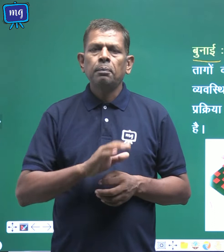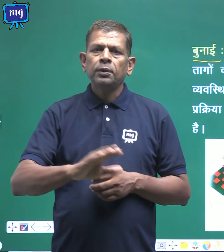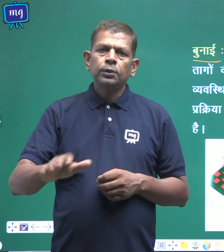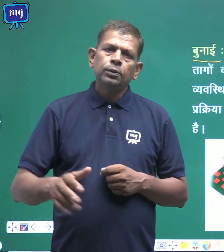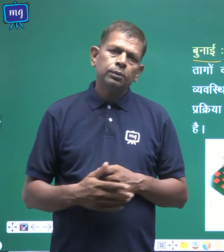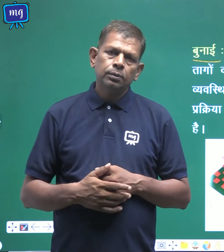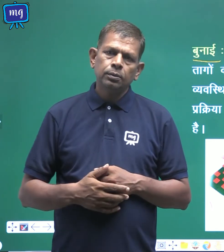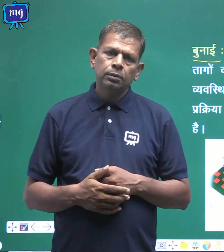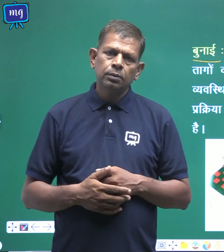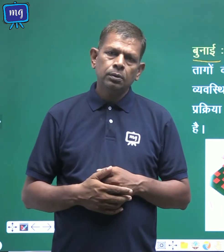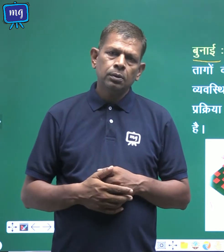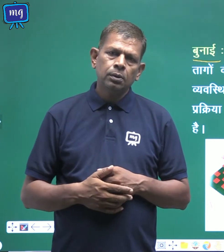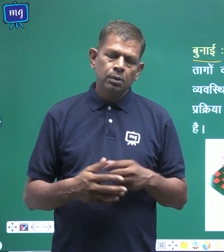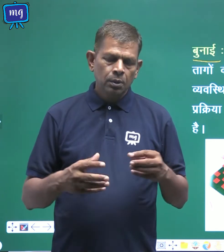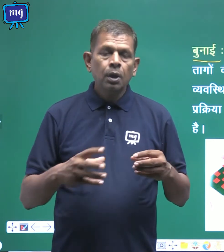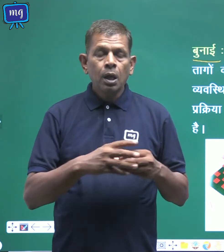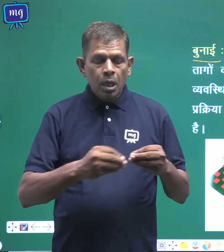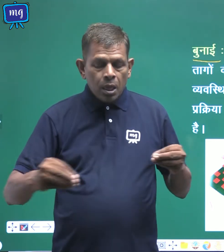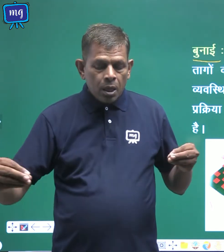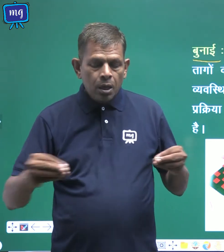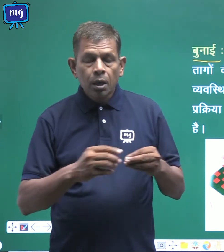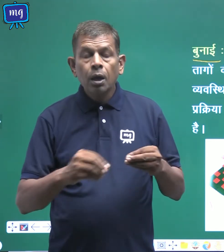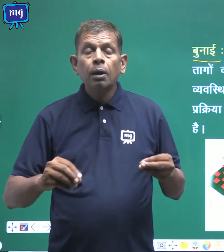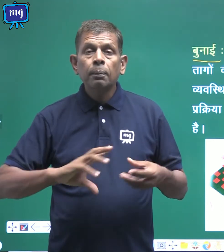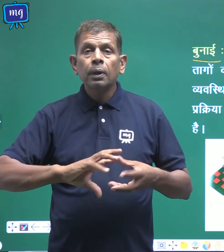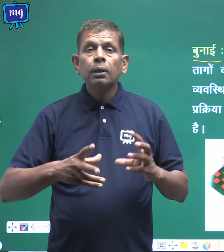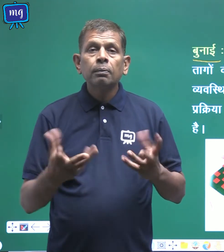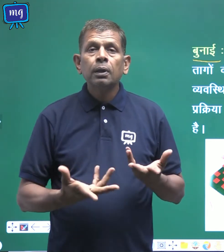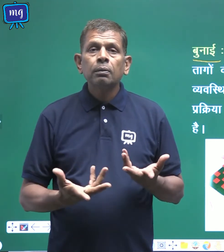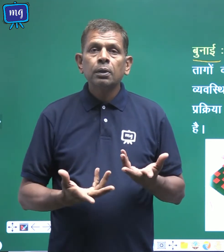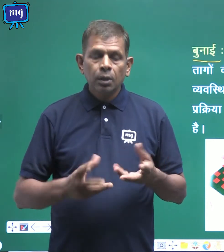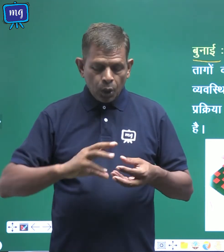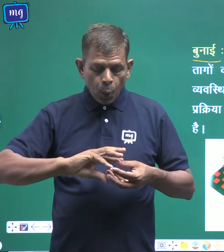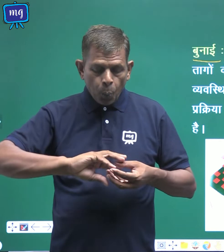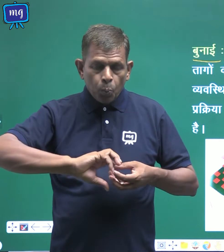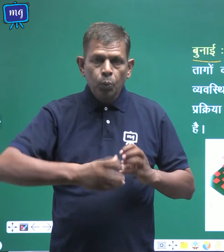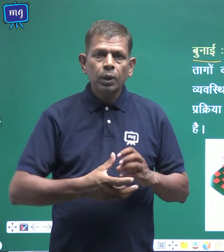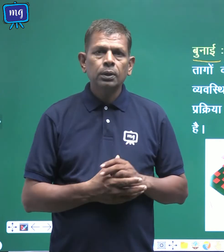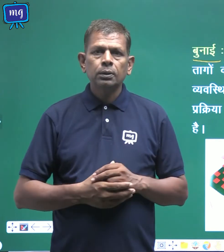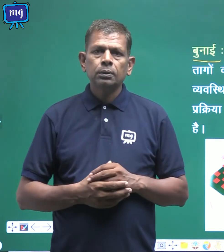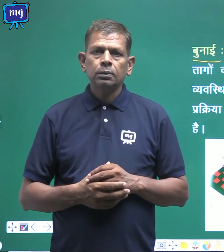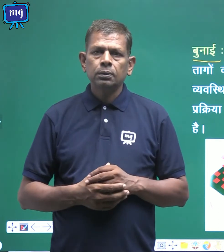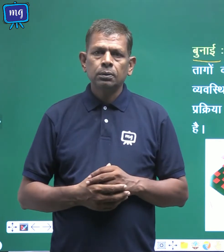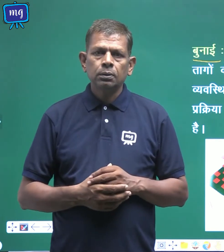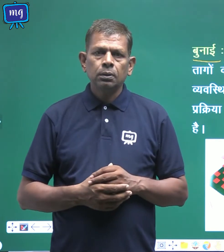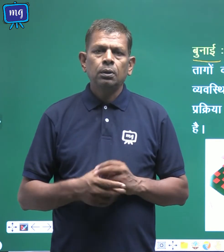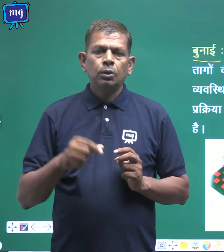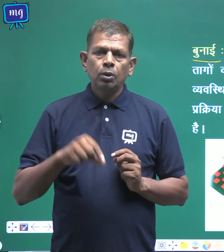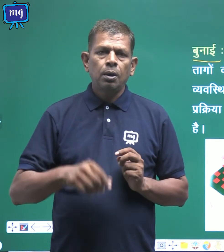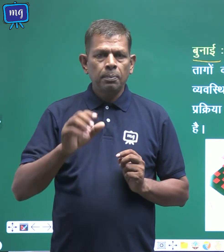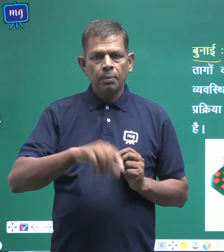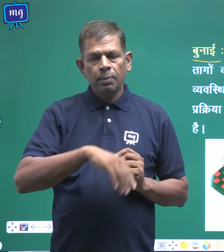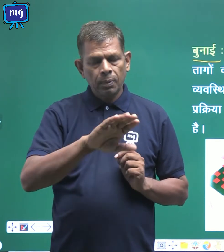बच्चों तागा बनाने के बाद क्या किया जाता है बुनाई की जाती है तो अब हम